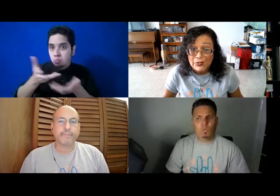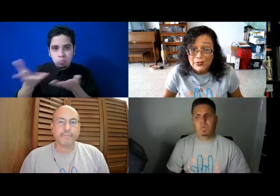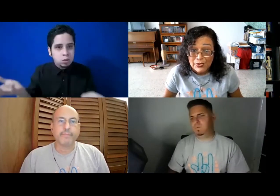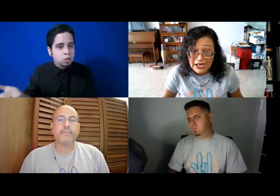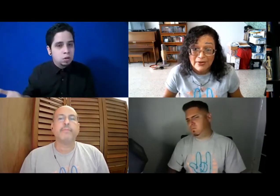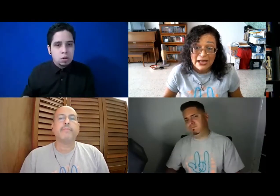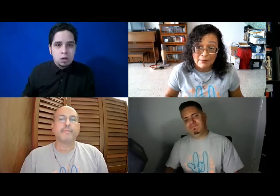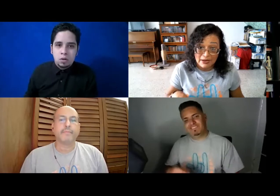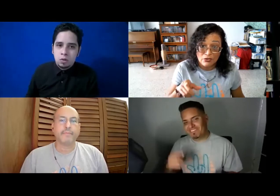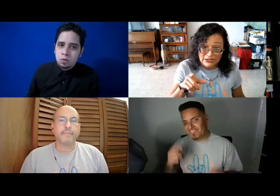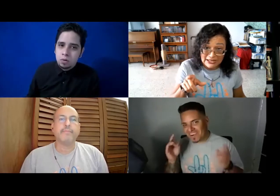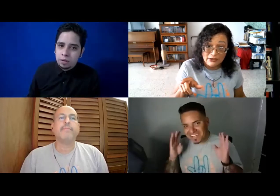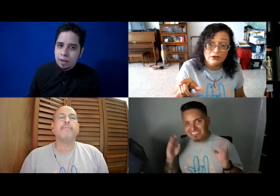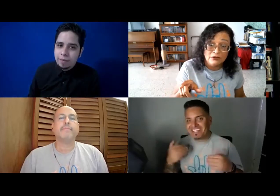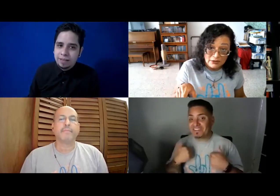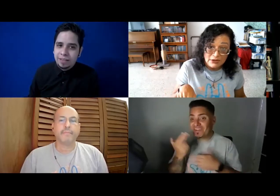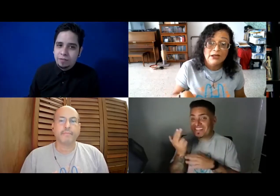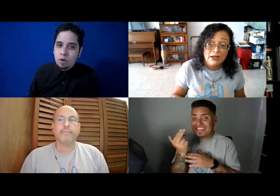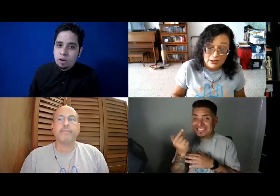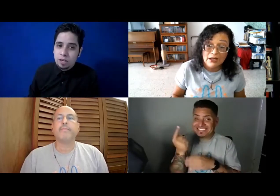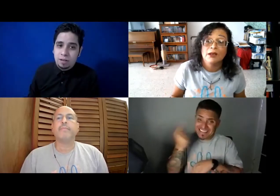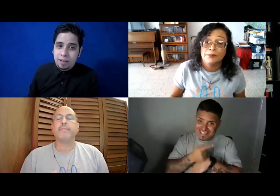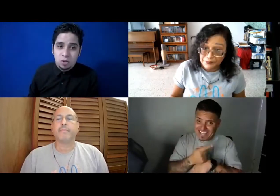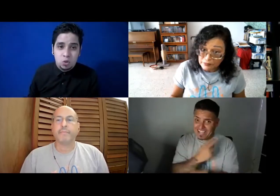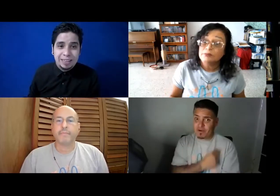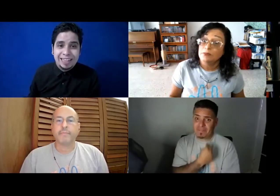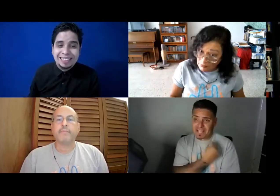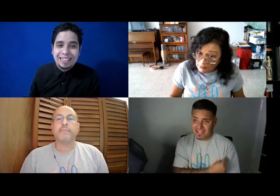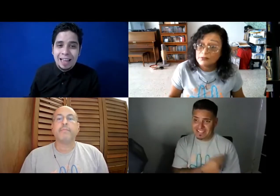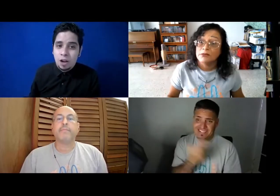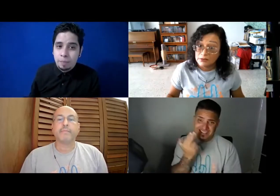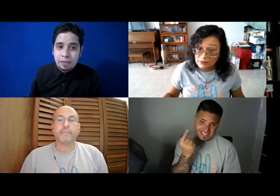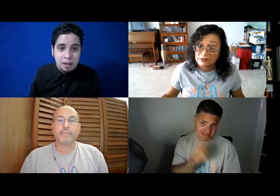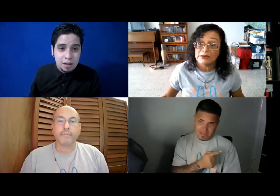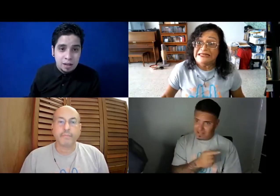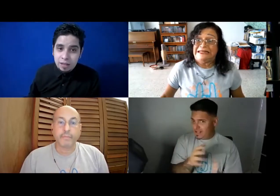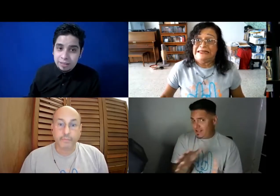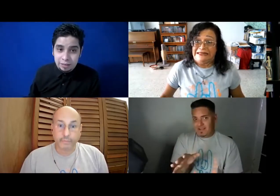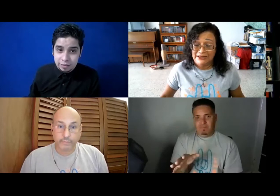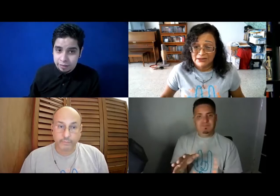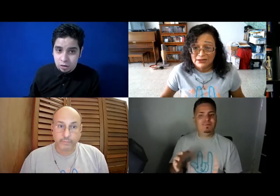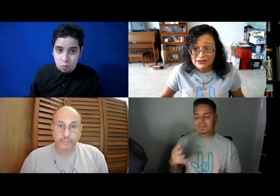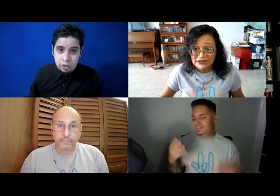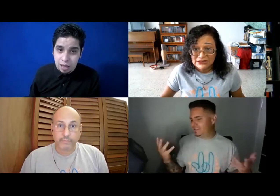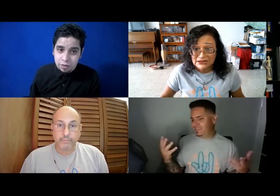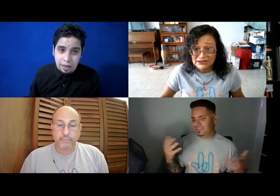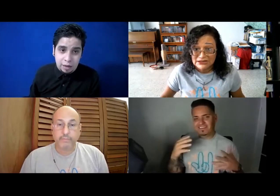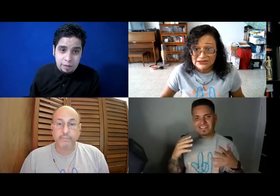Ahí va. Realmente fue horrible, o yo tuve 13 días en el hospital descomunicado, o sea, realmente,